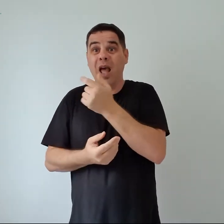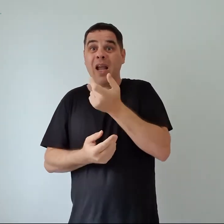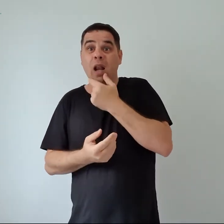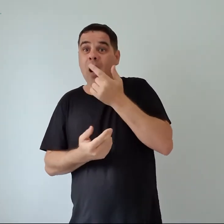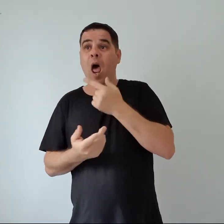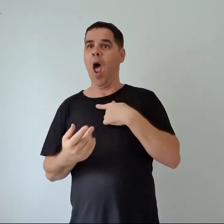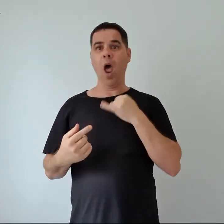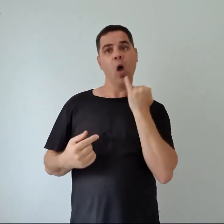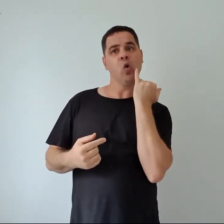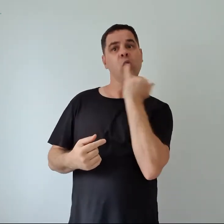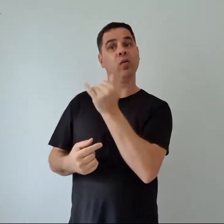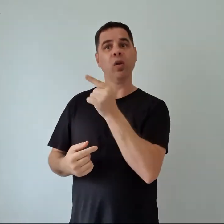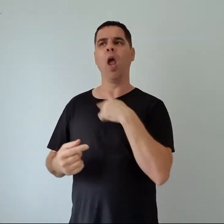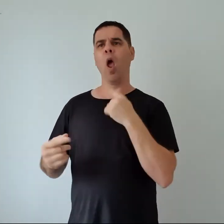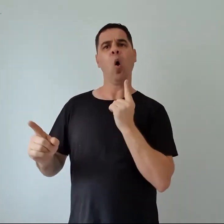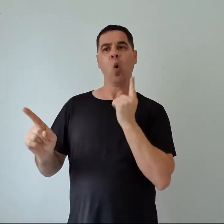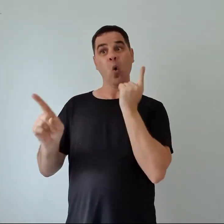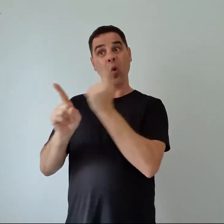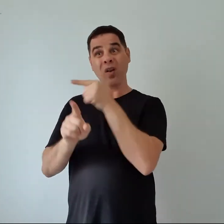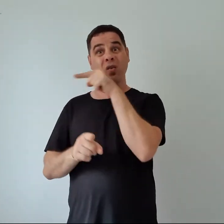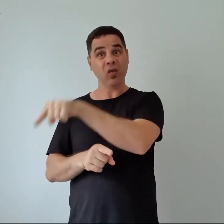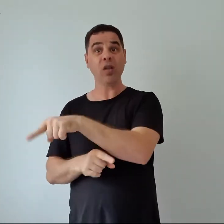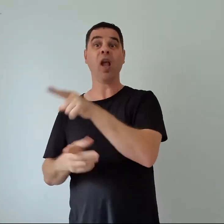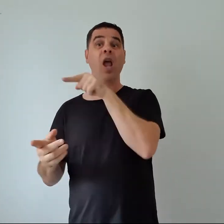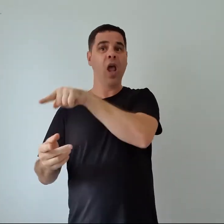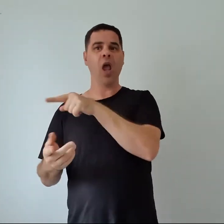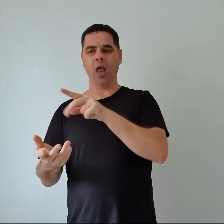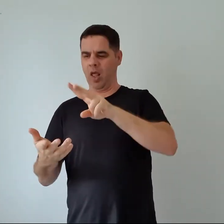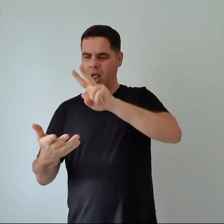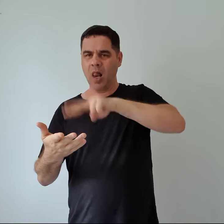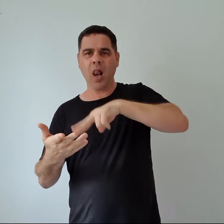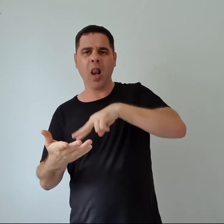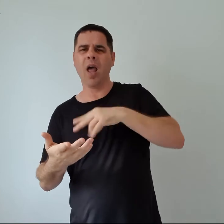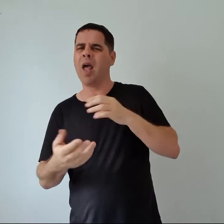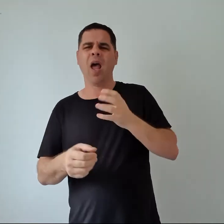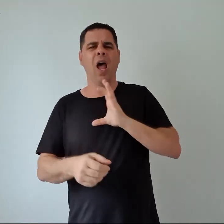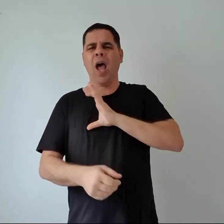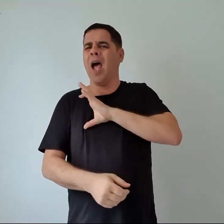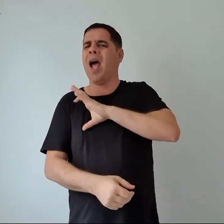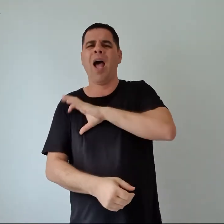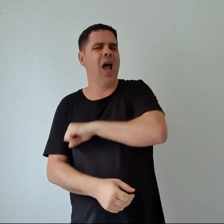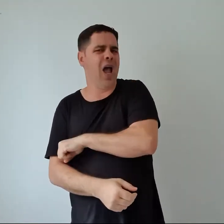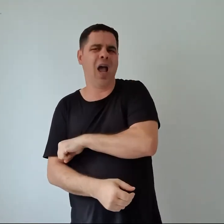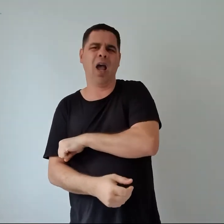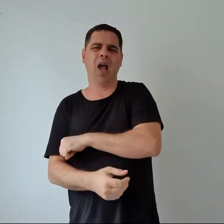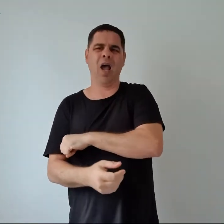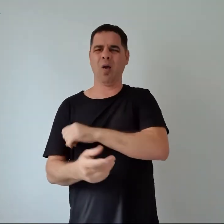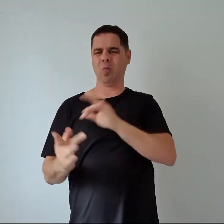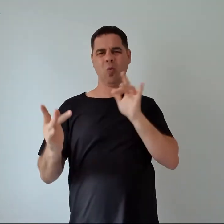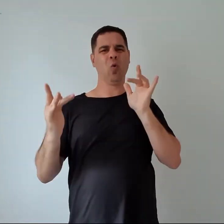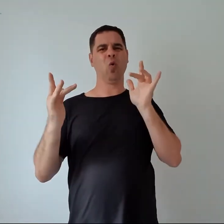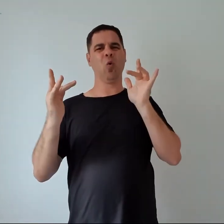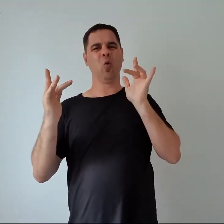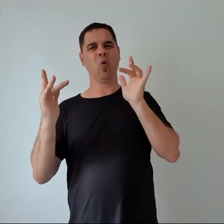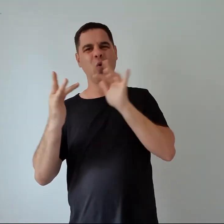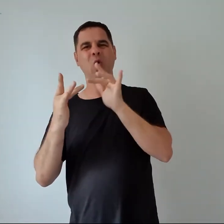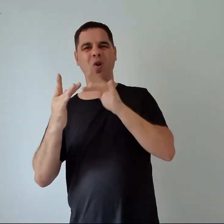dizer que eu estava ali por ela. Ela traduzia minha alma. E almas que se encontram falam sua própria